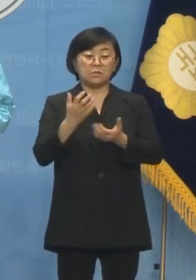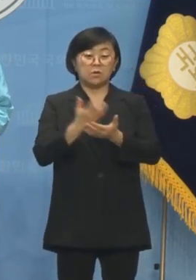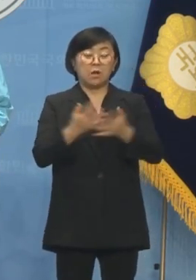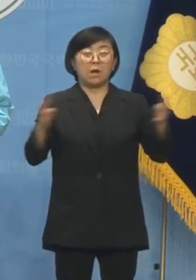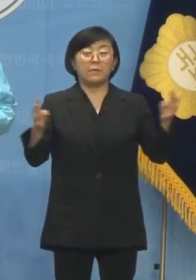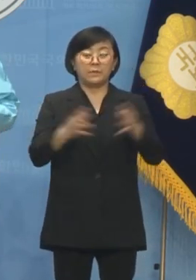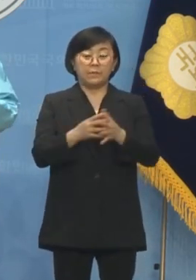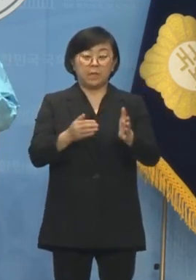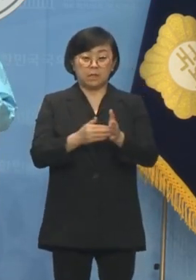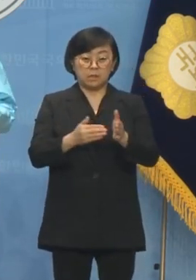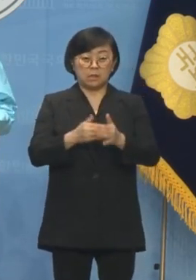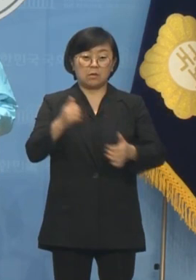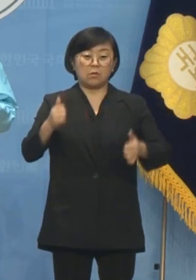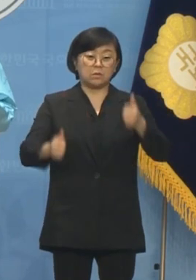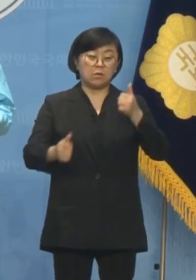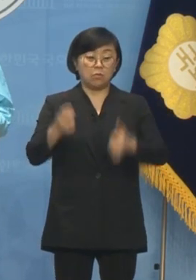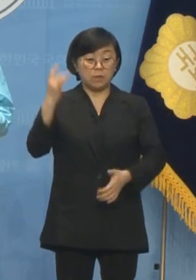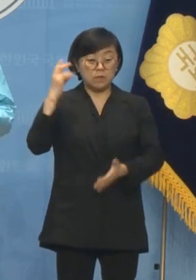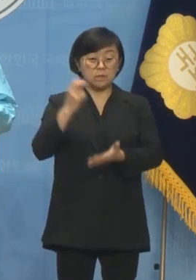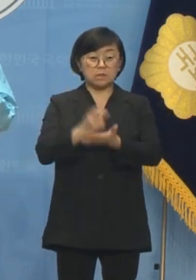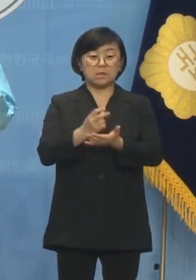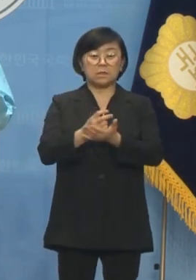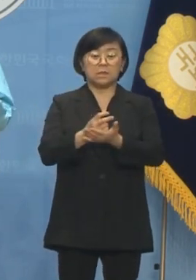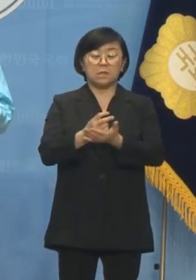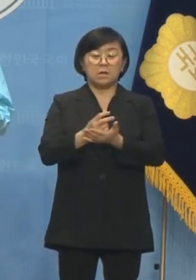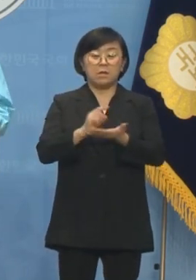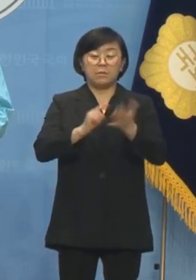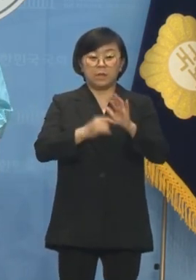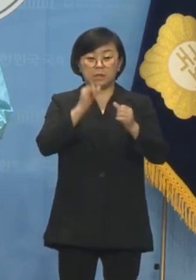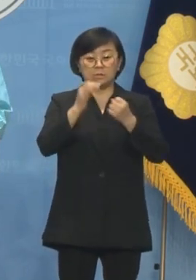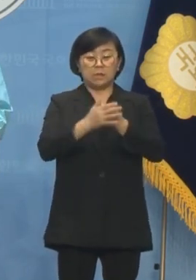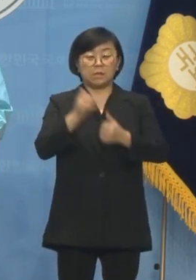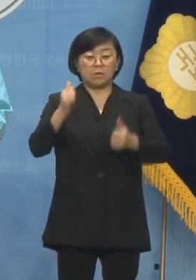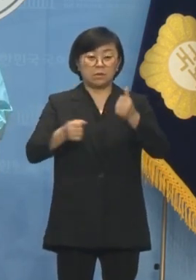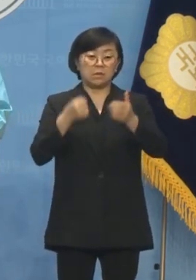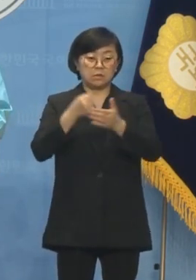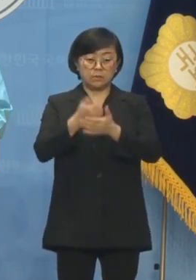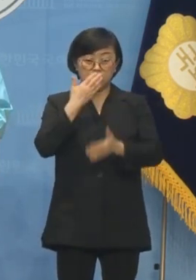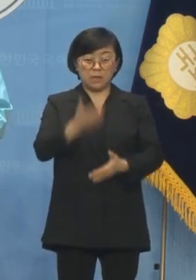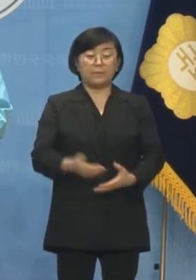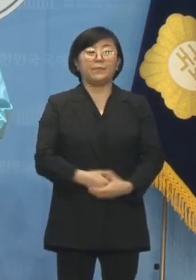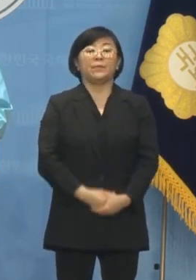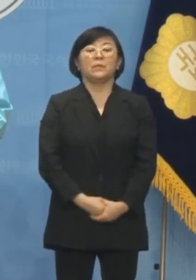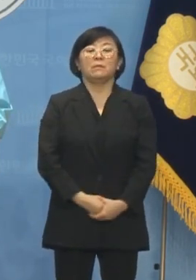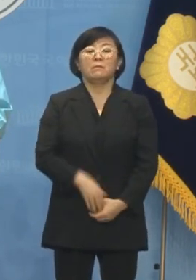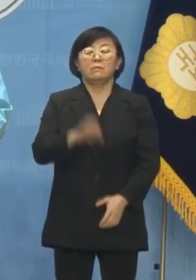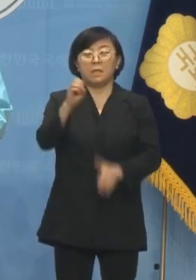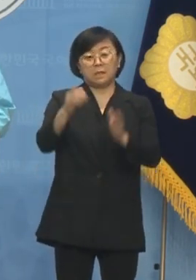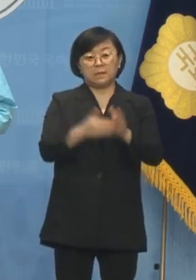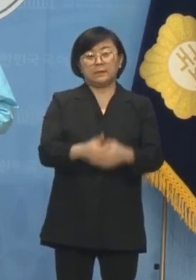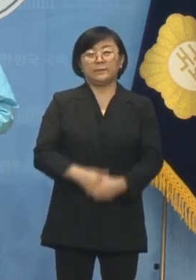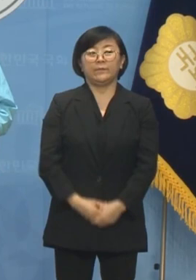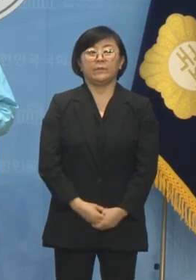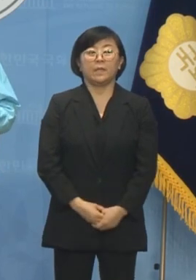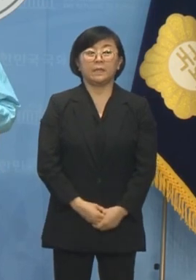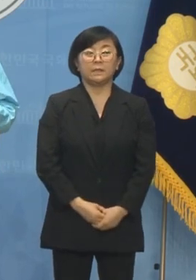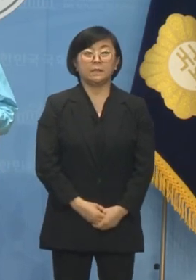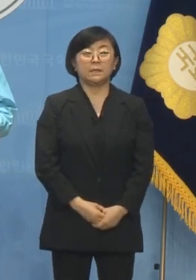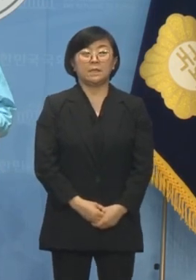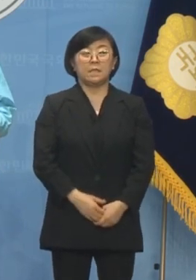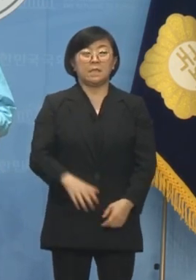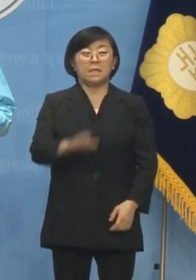합의했기 때문에 경선이 원칙인 거고 경선하겠다고 밝혔으니까 빨리 경선 결정하시면 된다라고 말을 했습니다. 그냥 즉,